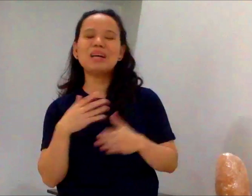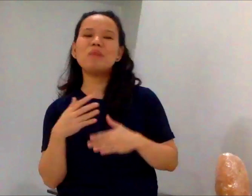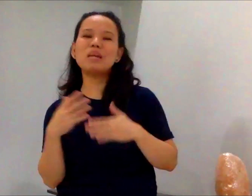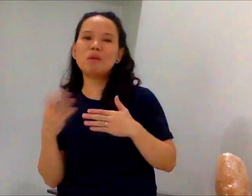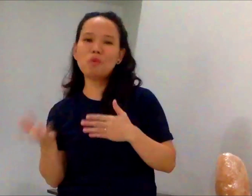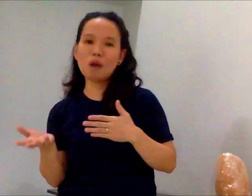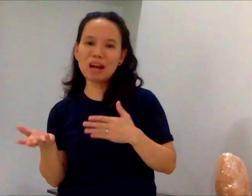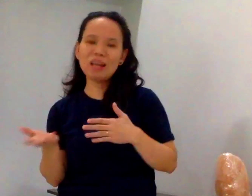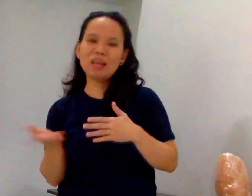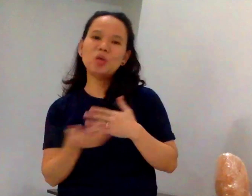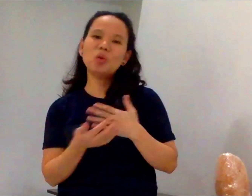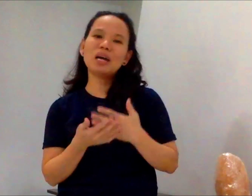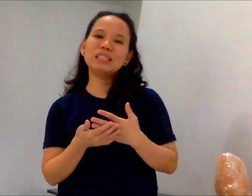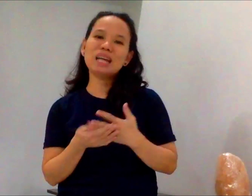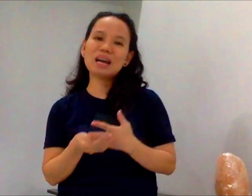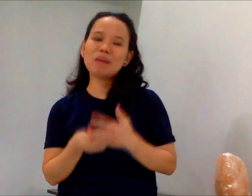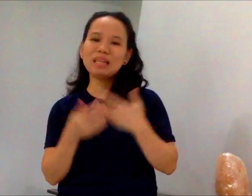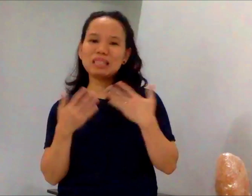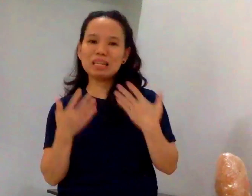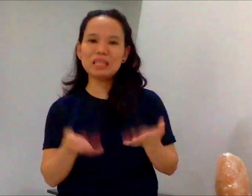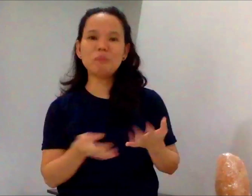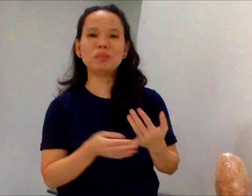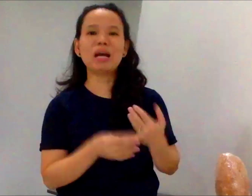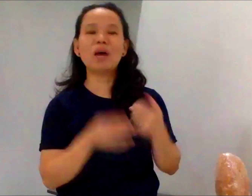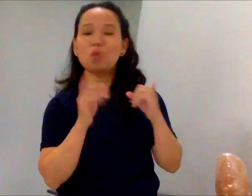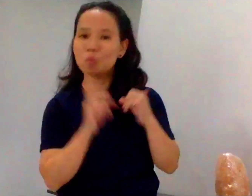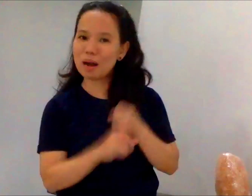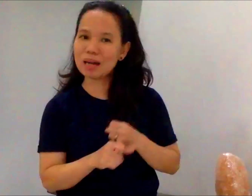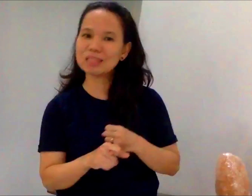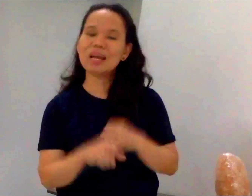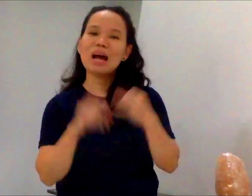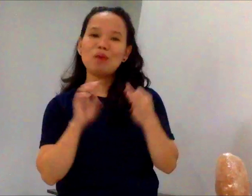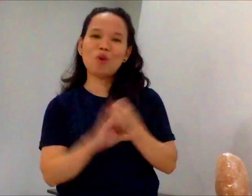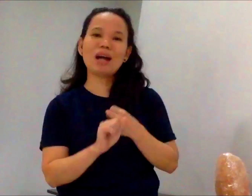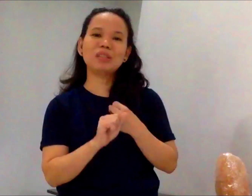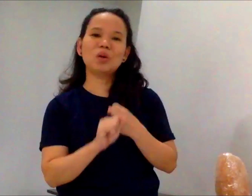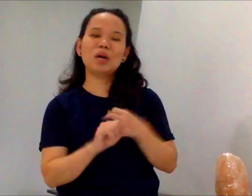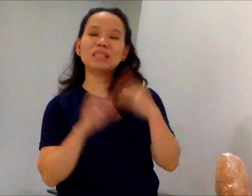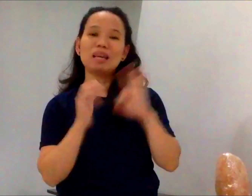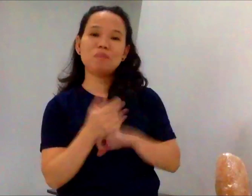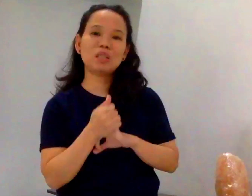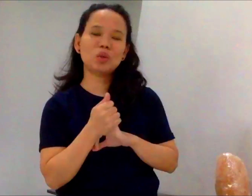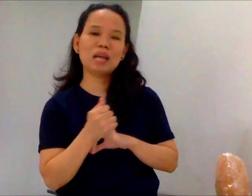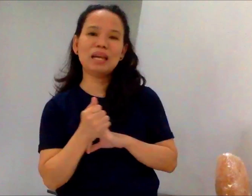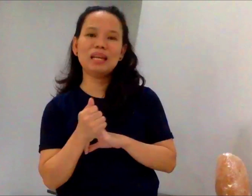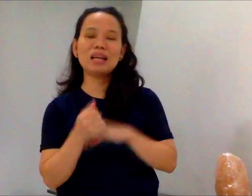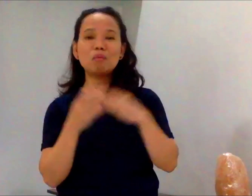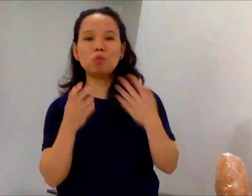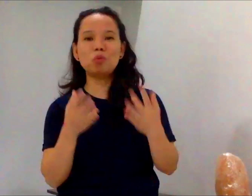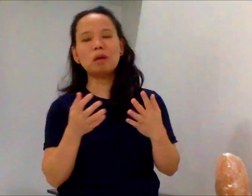kami na mabunga yung kanyang mga tinanim na bas, avocado, at kay nito. Dahil, ang nabubunga